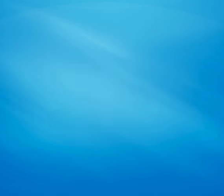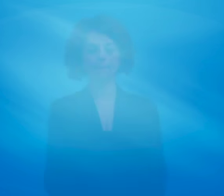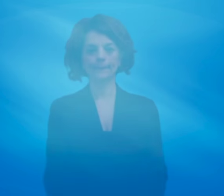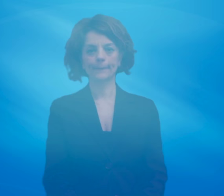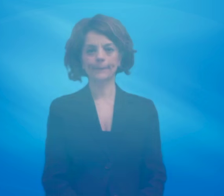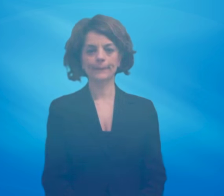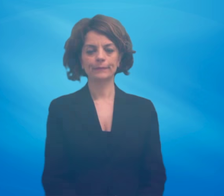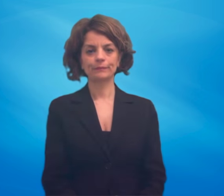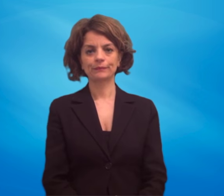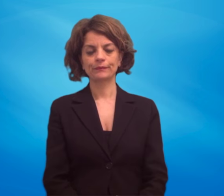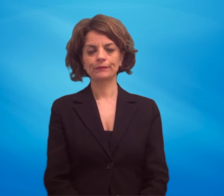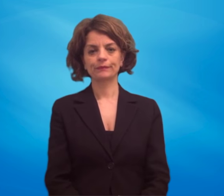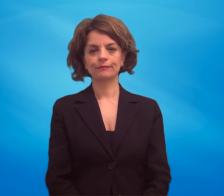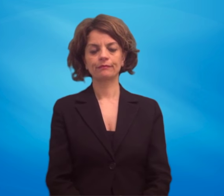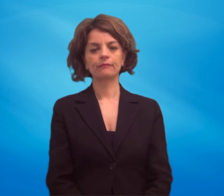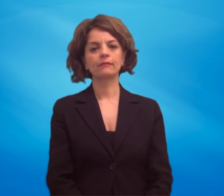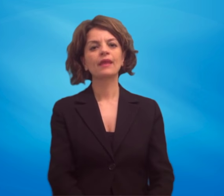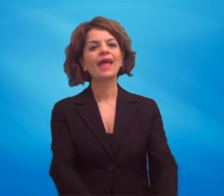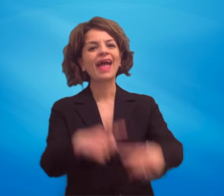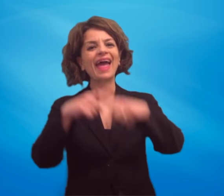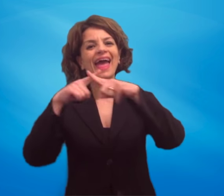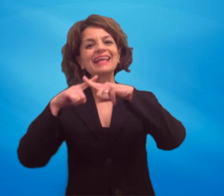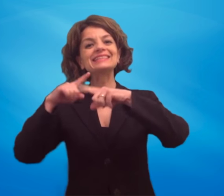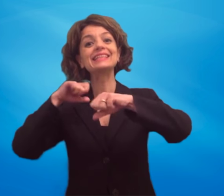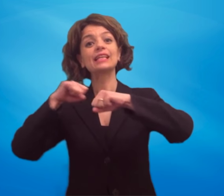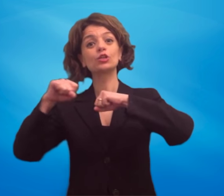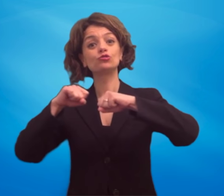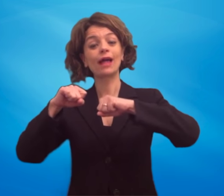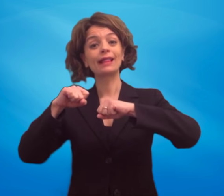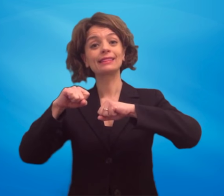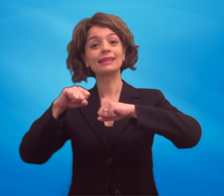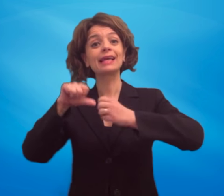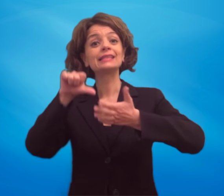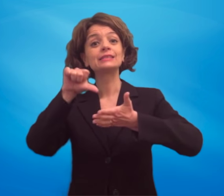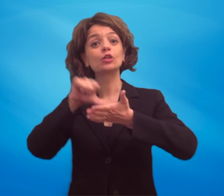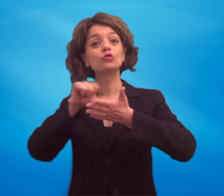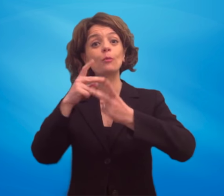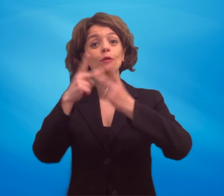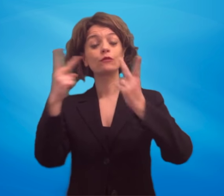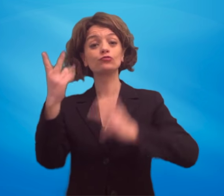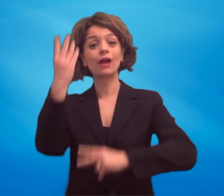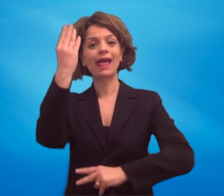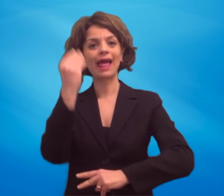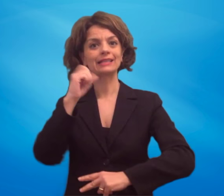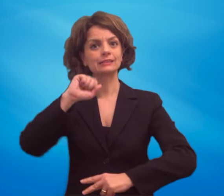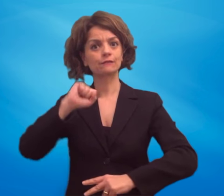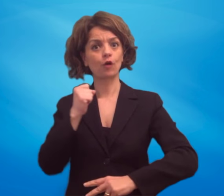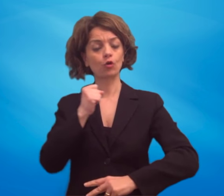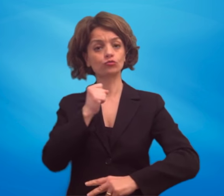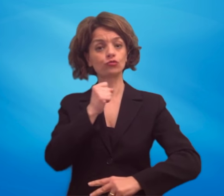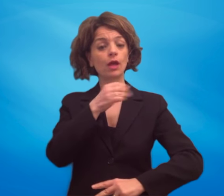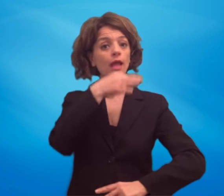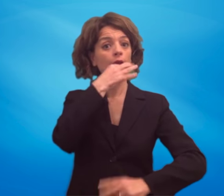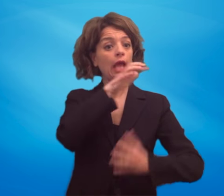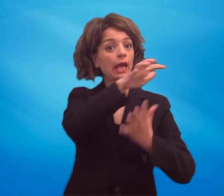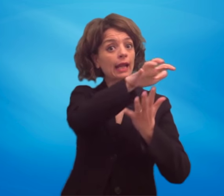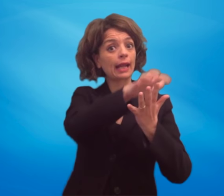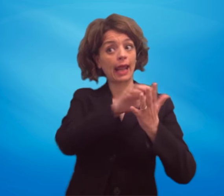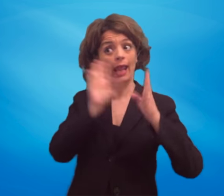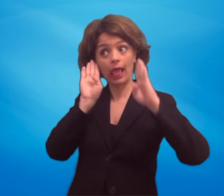Relazione sugli ex dirigenti della sezione provinciale ENS di Foggia Il 25